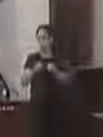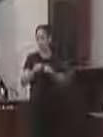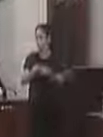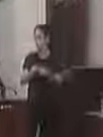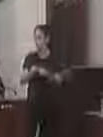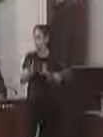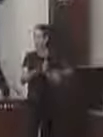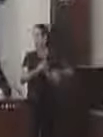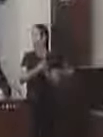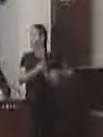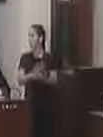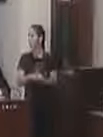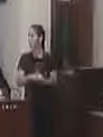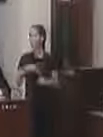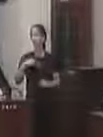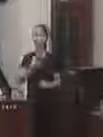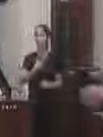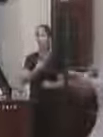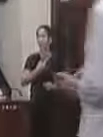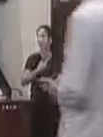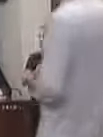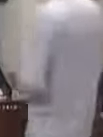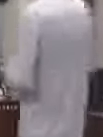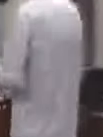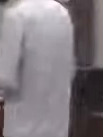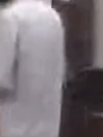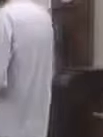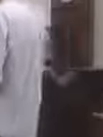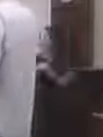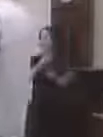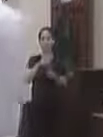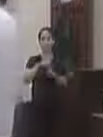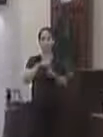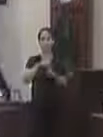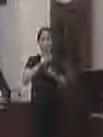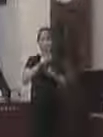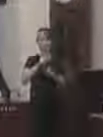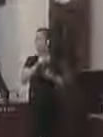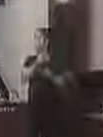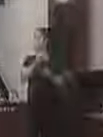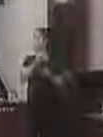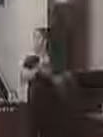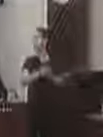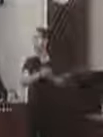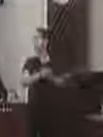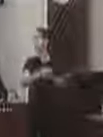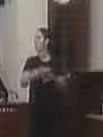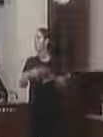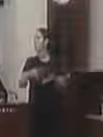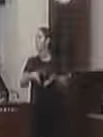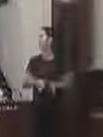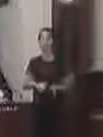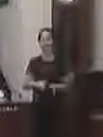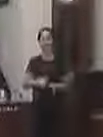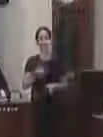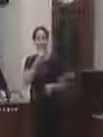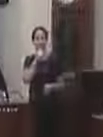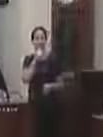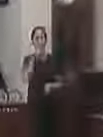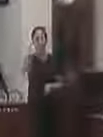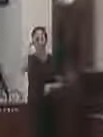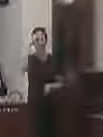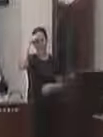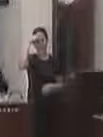parabéns ao nosso nobre vereador doutor Saulo porque nasceu a netinha dele